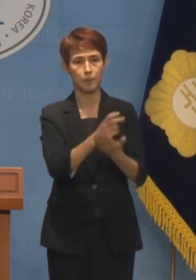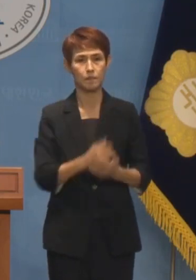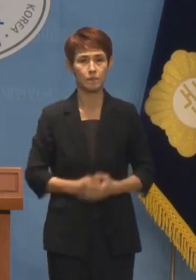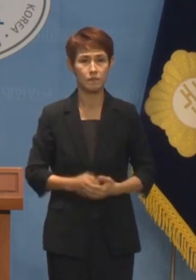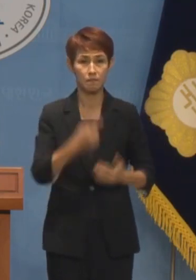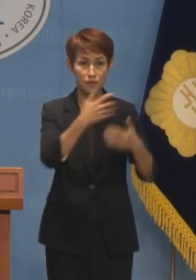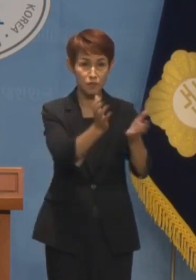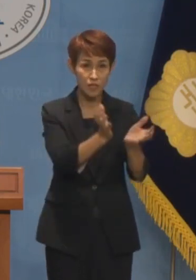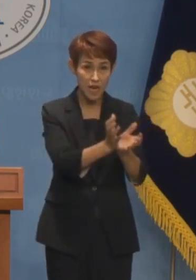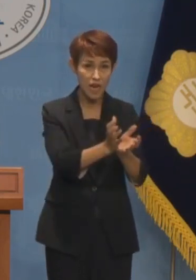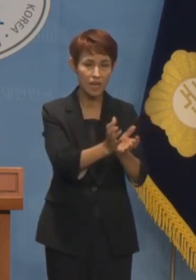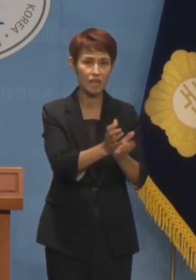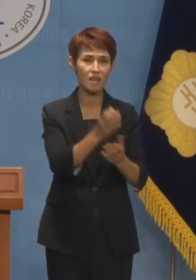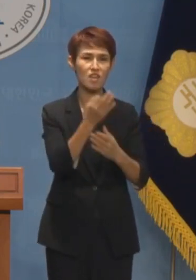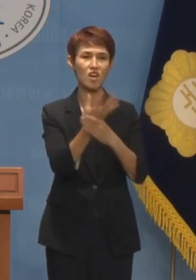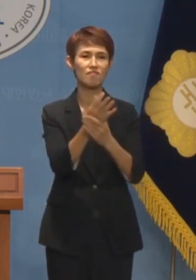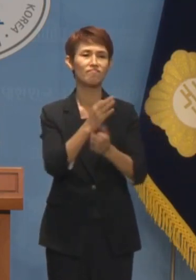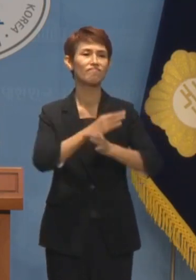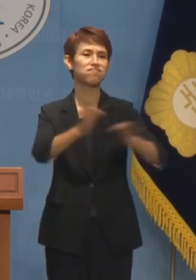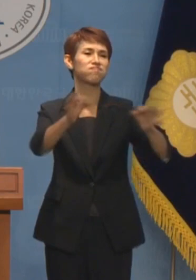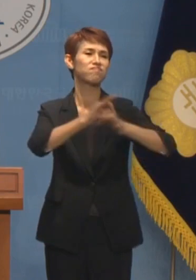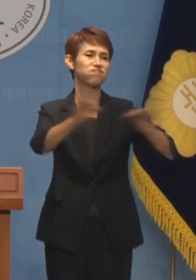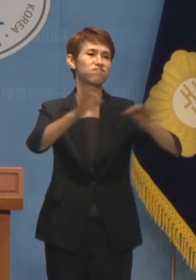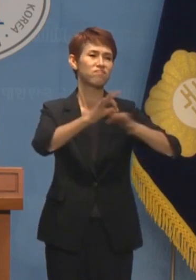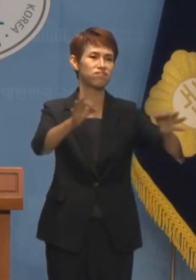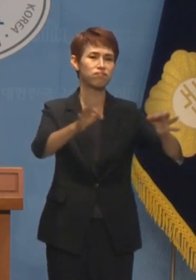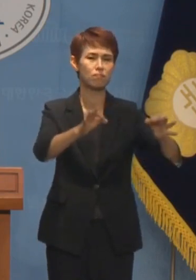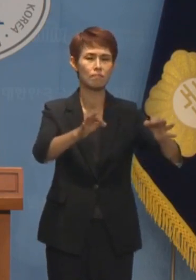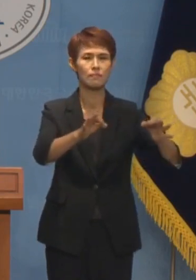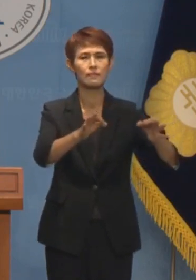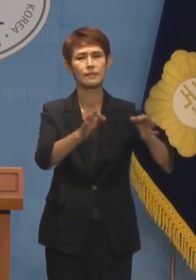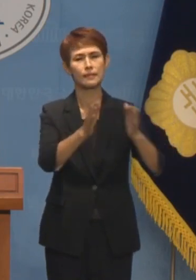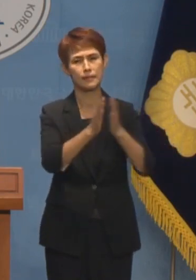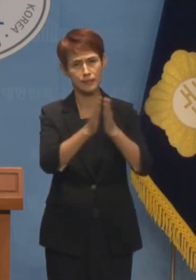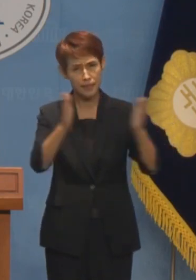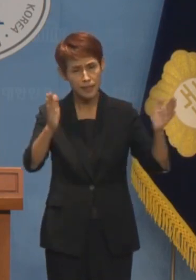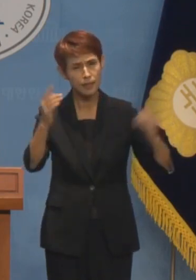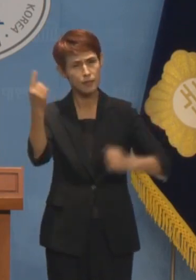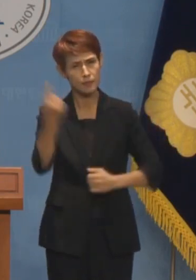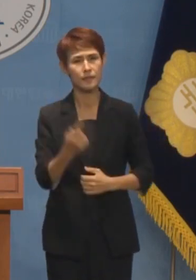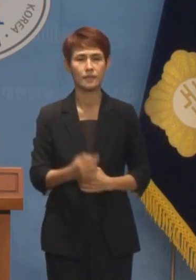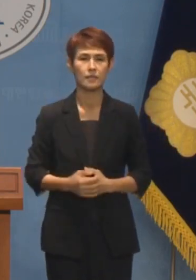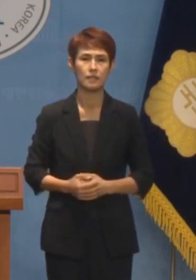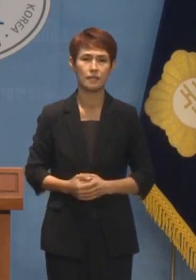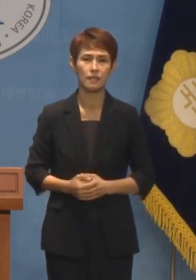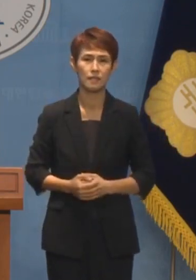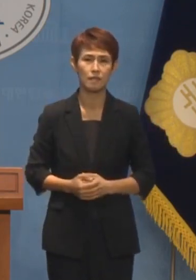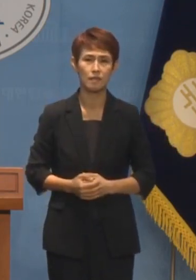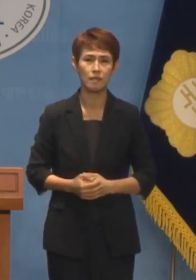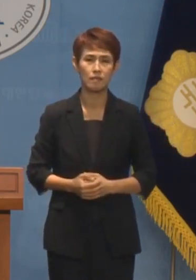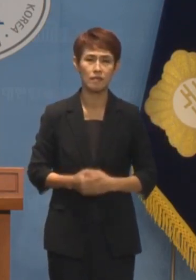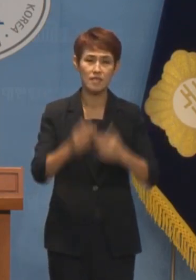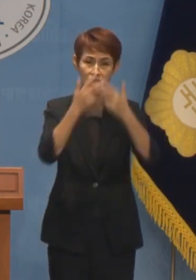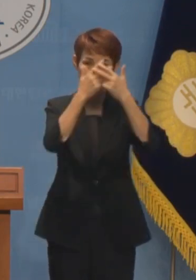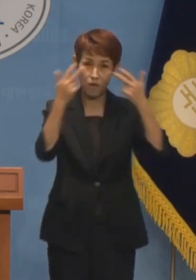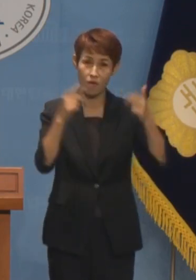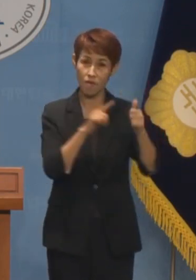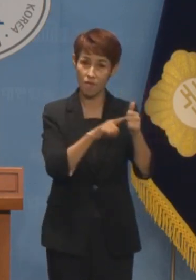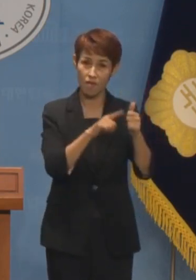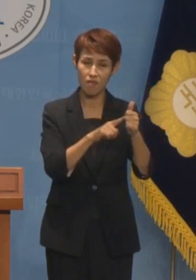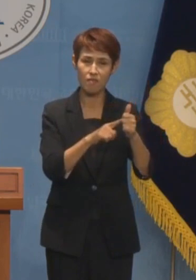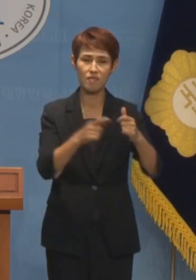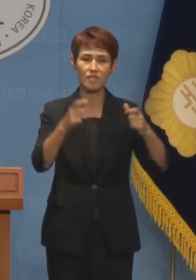현금 살포 시즌2가 재현될 우려가 커지고 있습니다 퇴원 후 당무에 복귀한 이재명 대표가